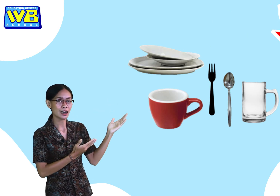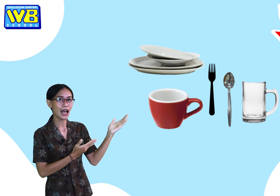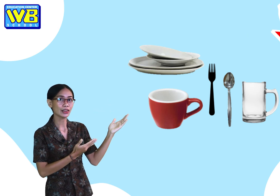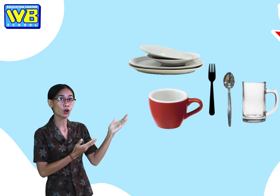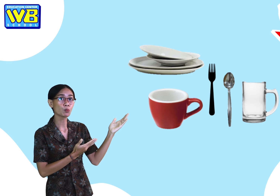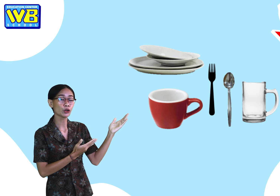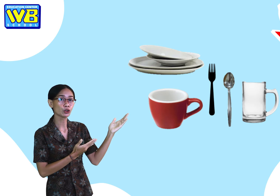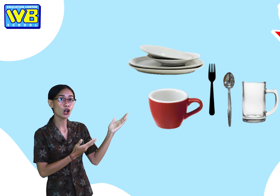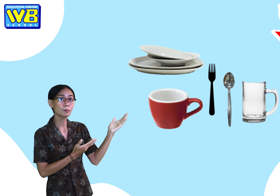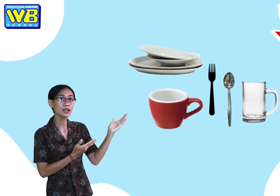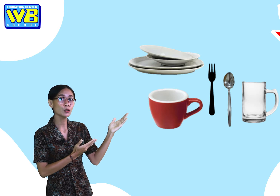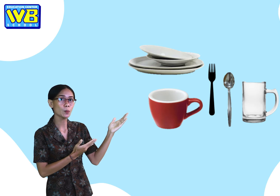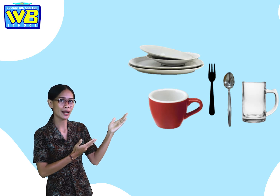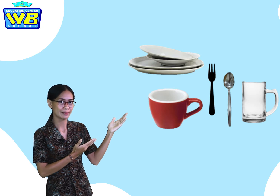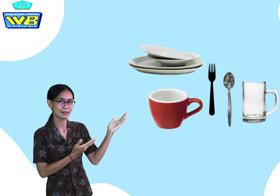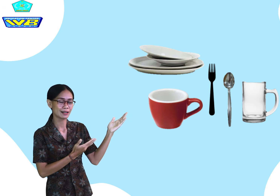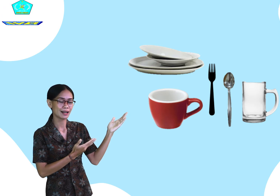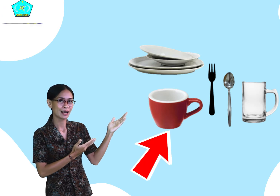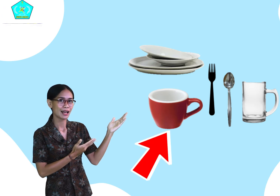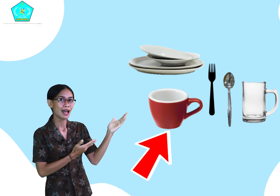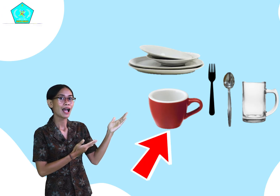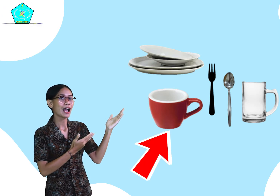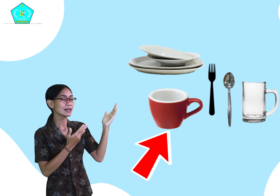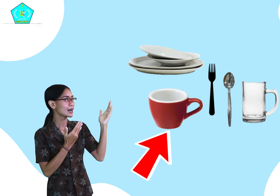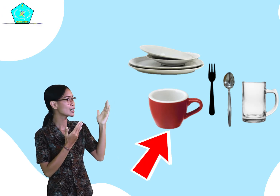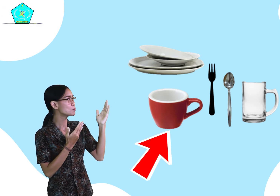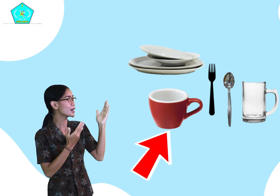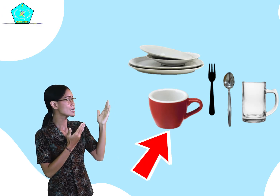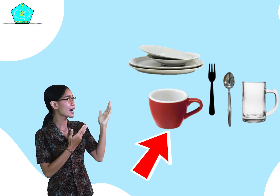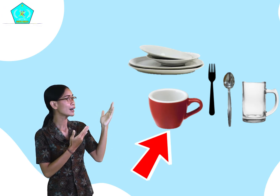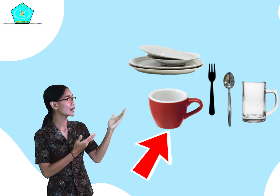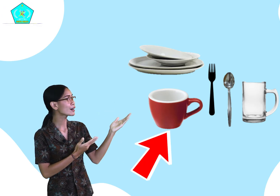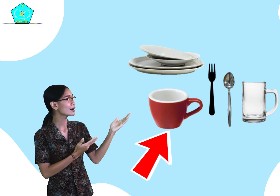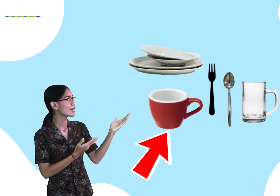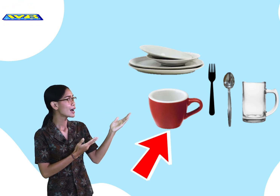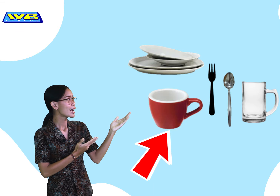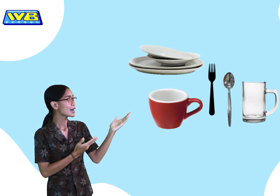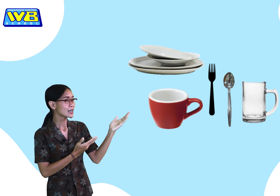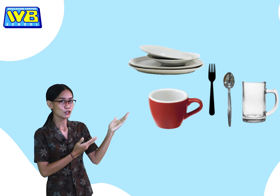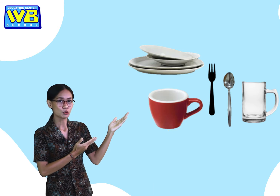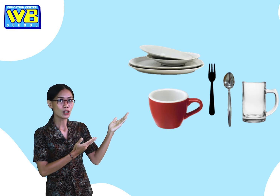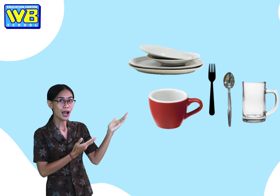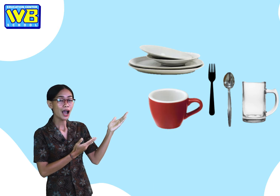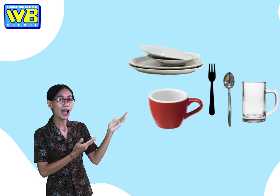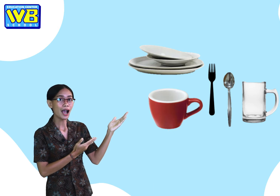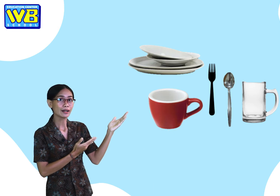atau botol minuman, ada gambar cangkir, dan juga ada